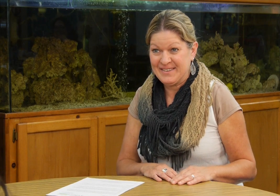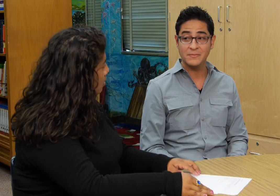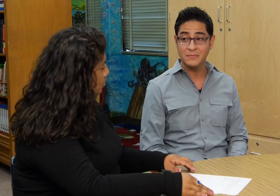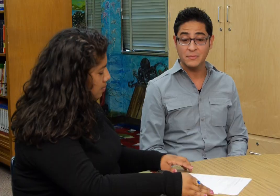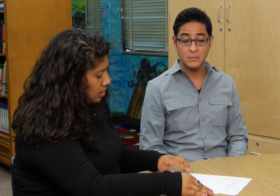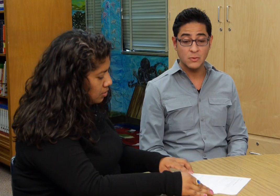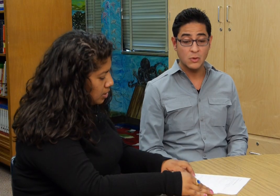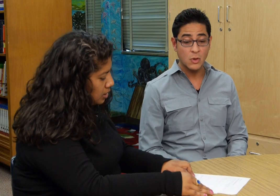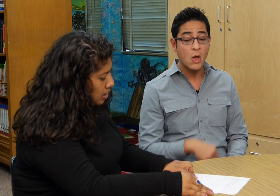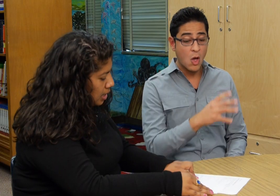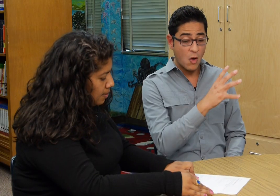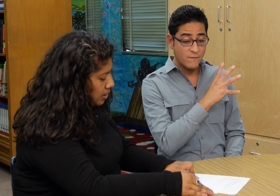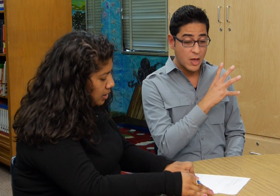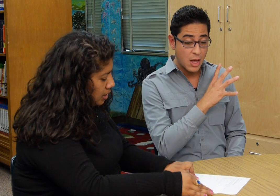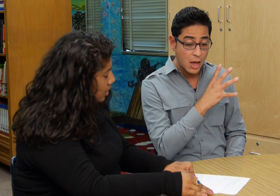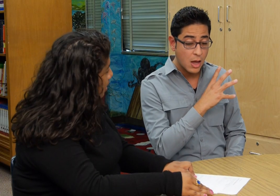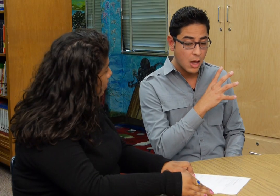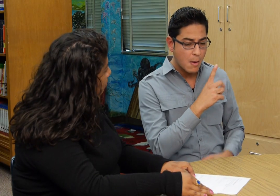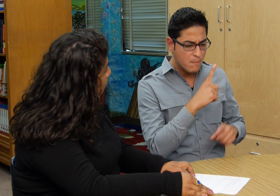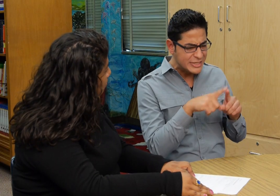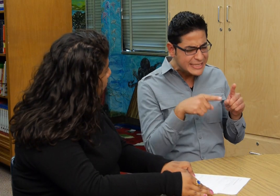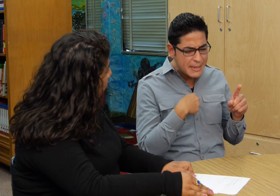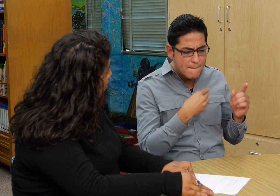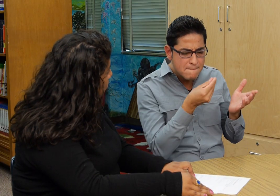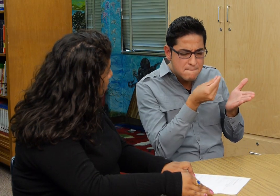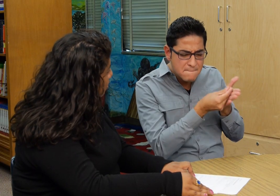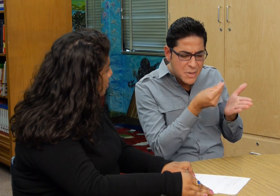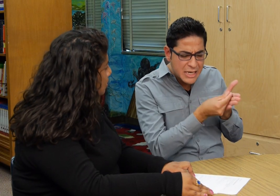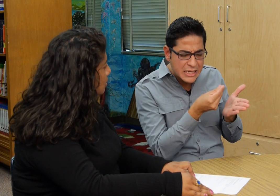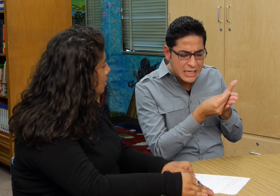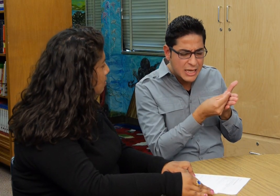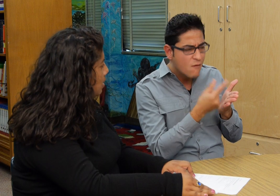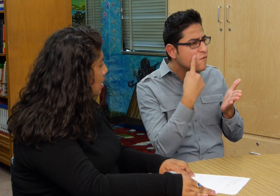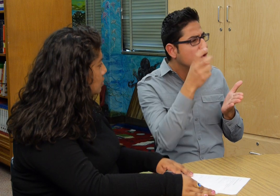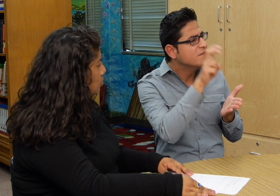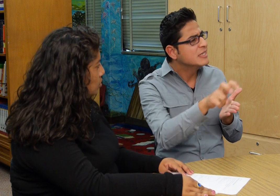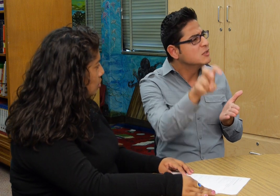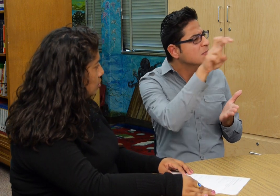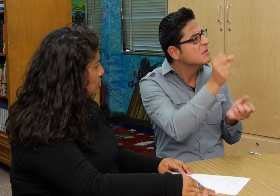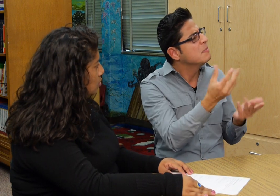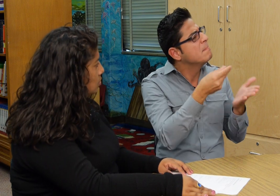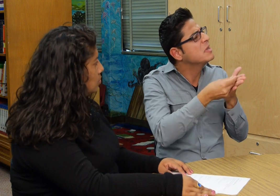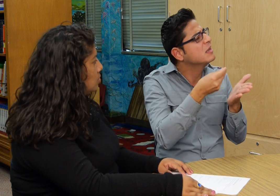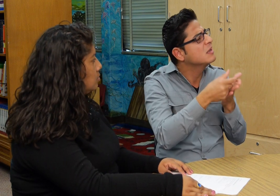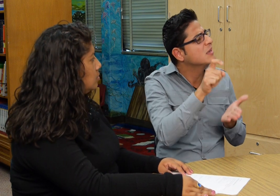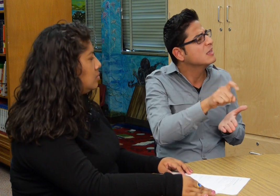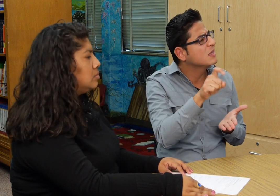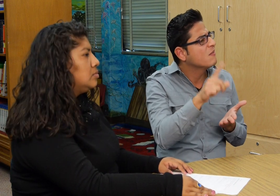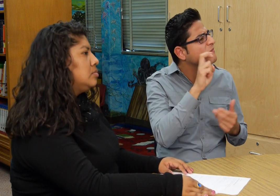bien y usted me dijo que tenía que mandar dinero cuánto dinero necesitan para la excursión